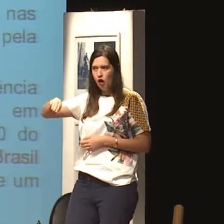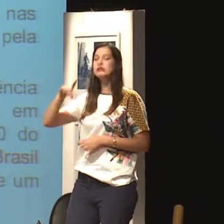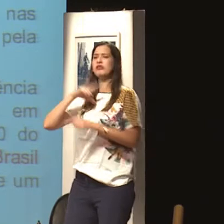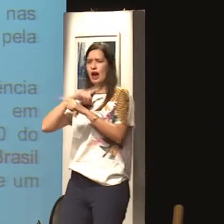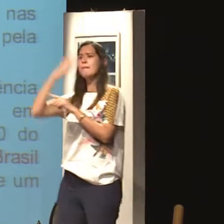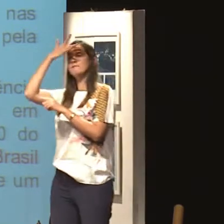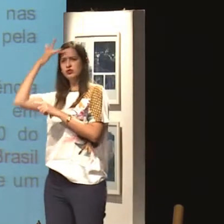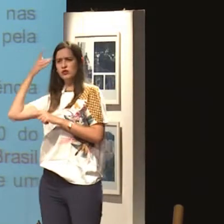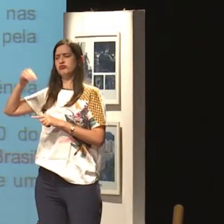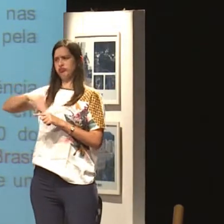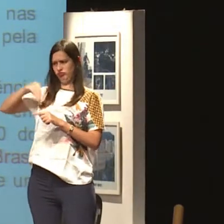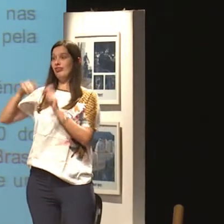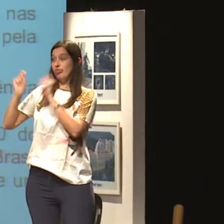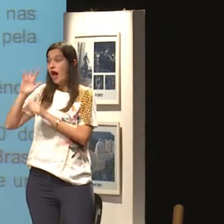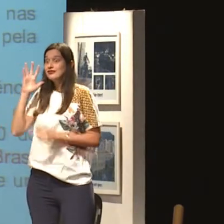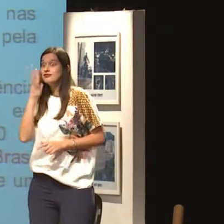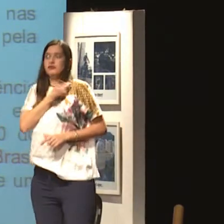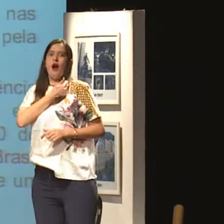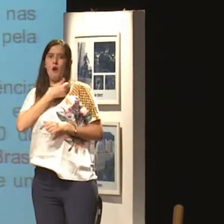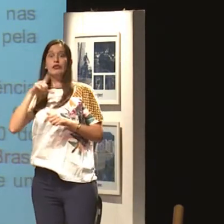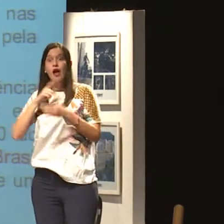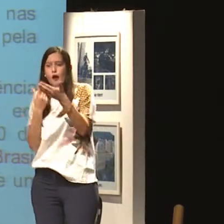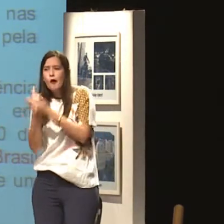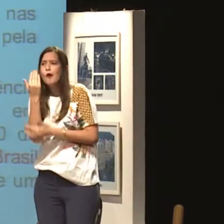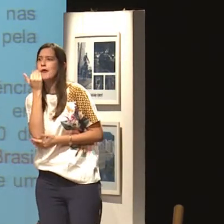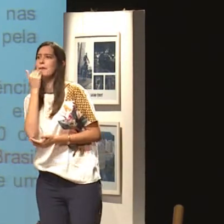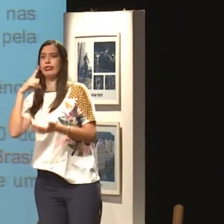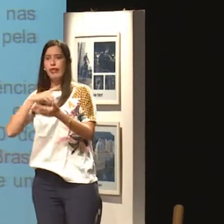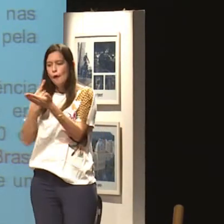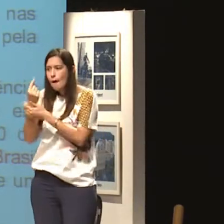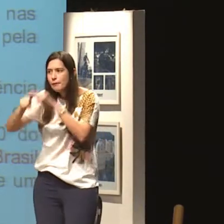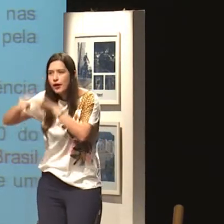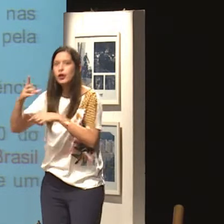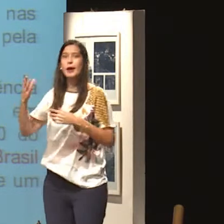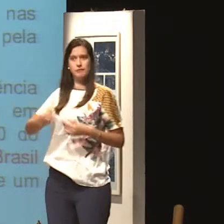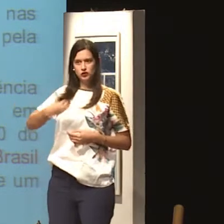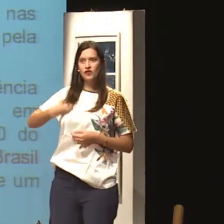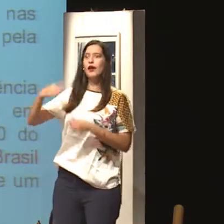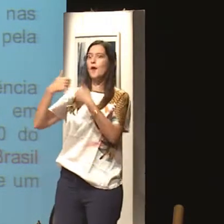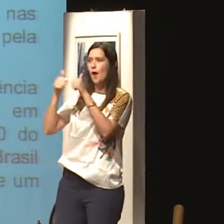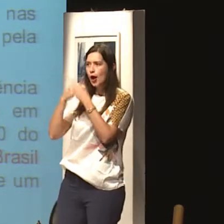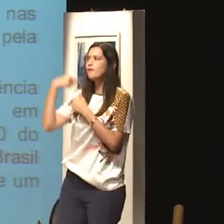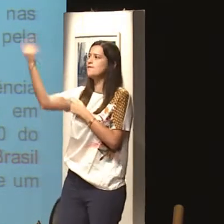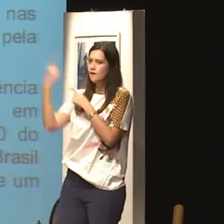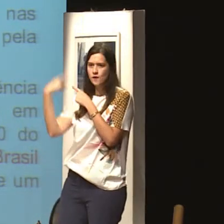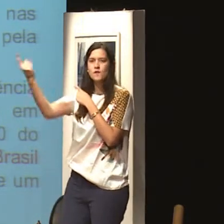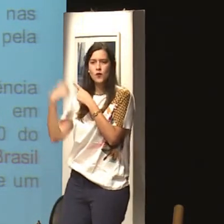E embaixo fala que 44 milhões possuem renda de um salário mínimo mensal. Dá para viver, dá para